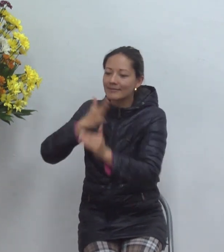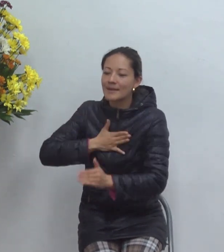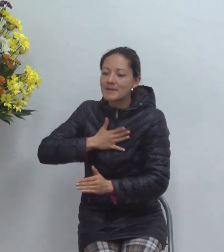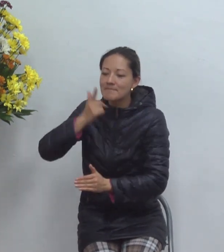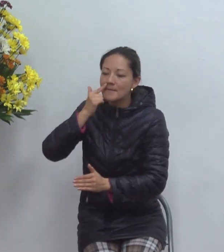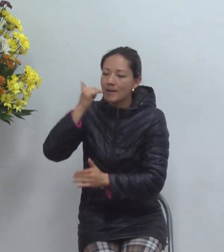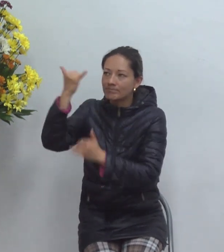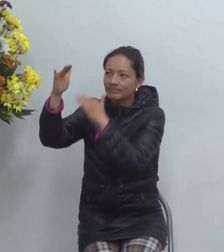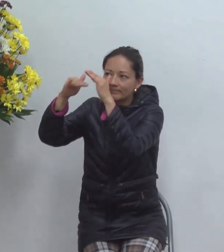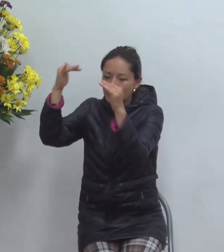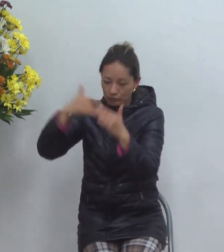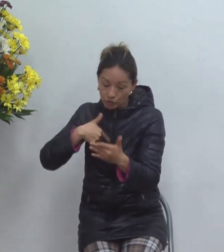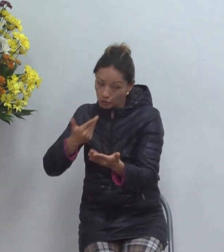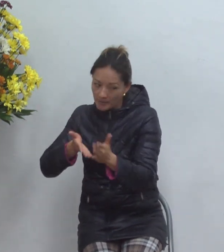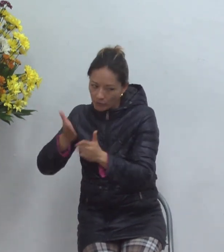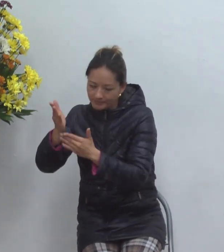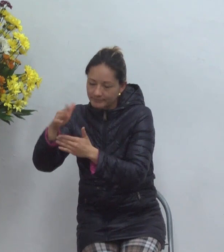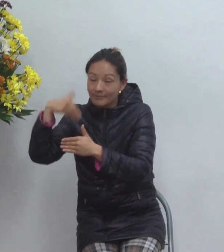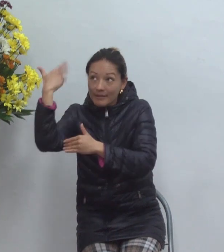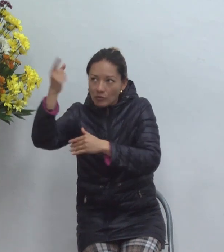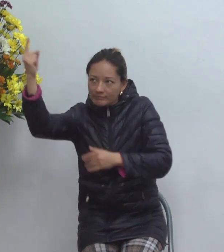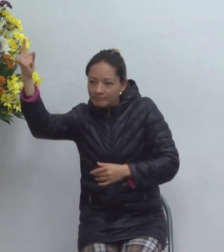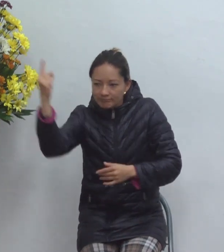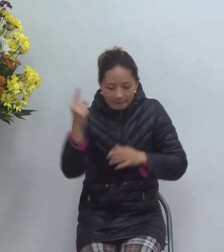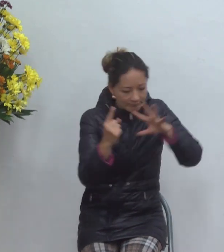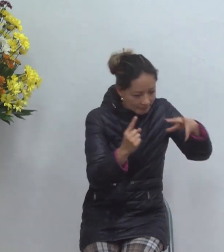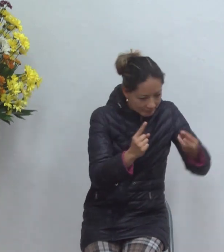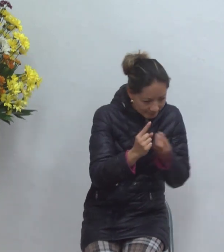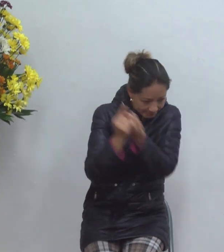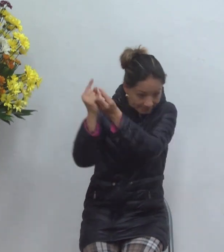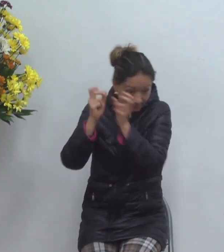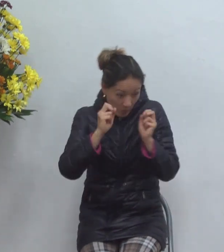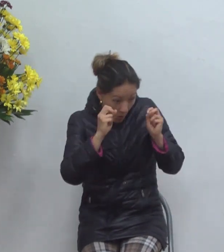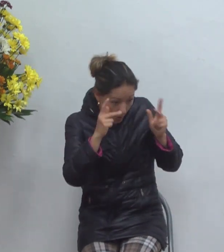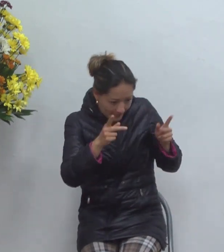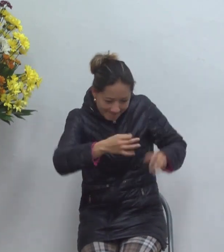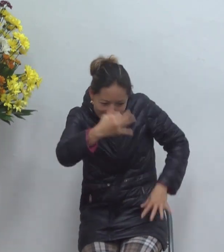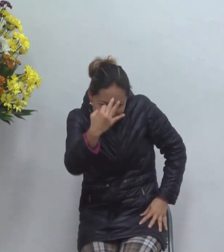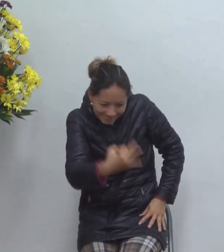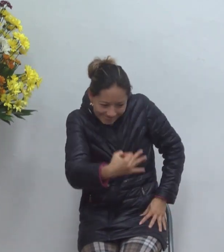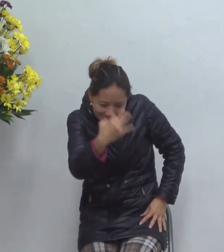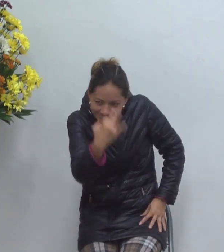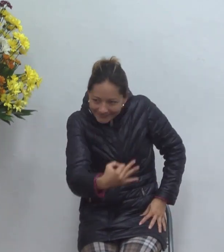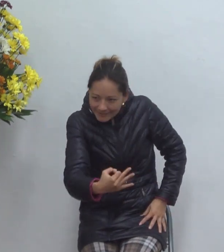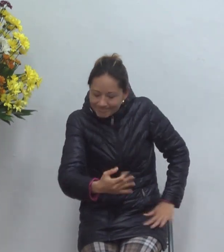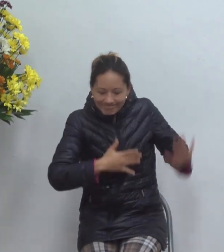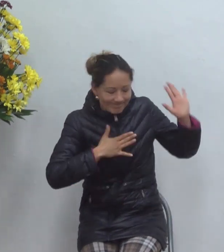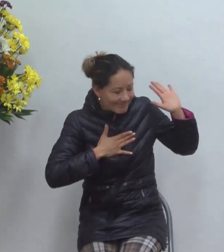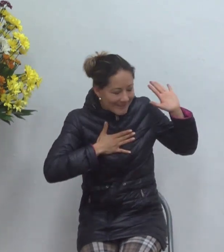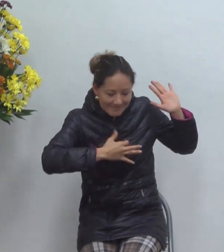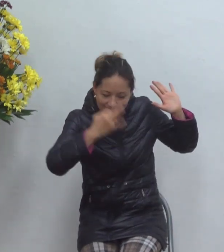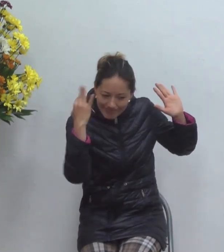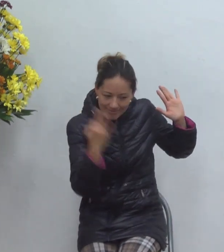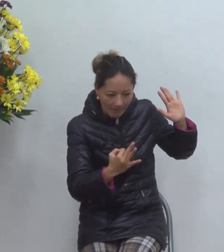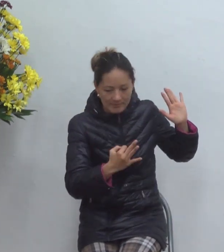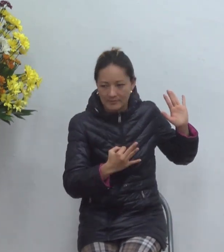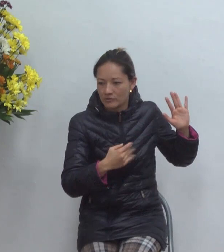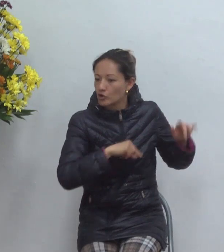pero en la biblia está garantizado les digo de cierto de cierto les aseguro si así no fuera yo no les debía mentiras